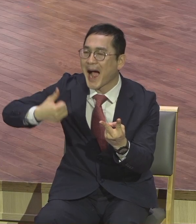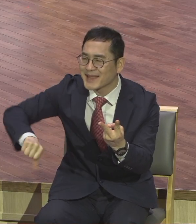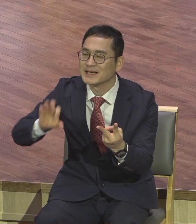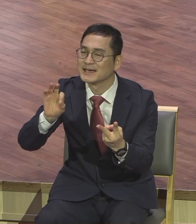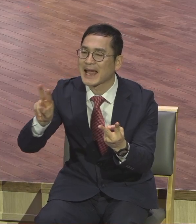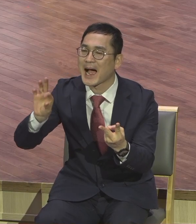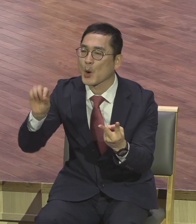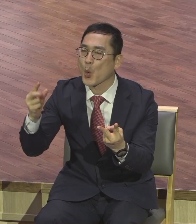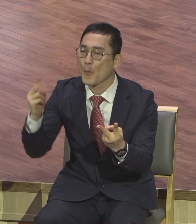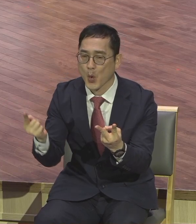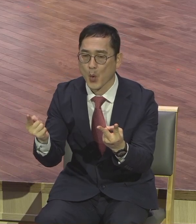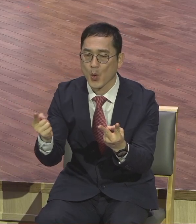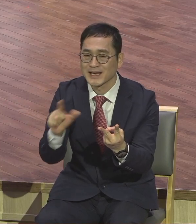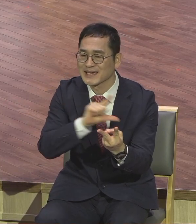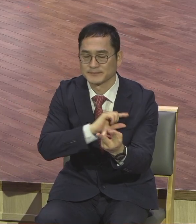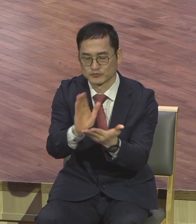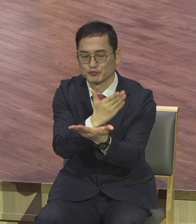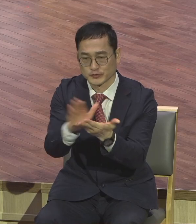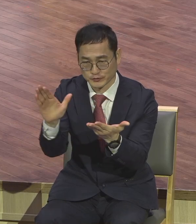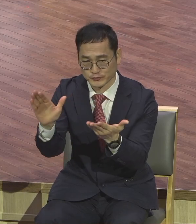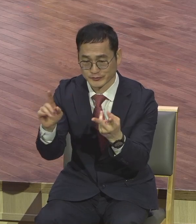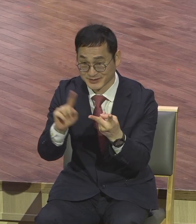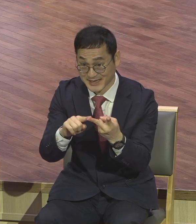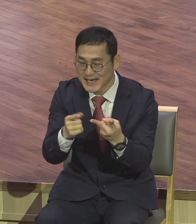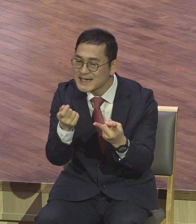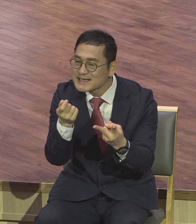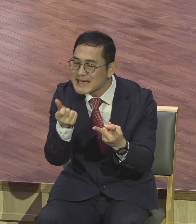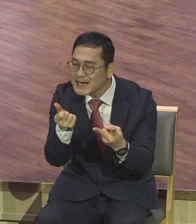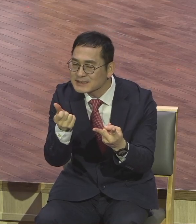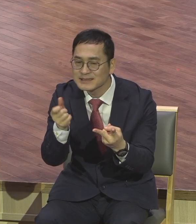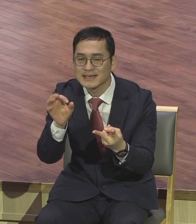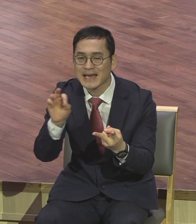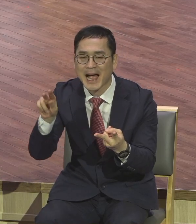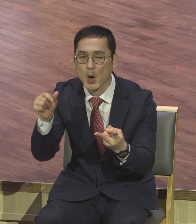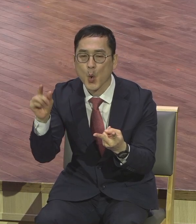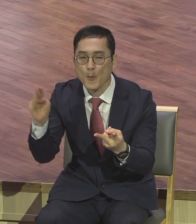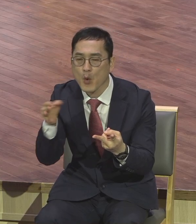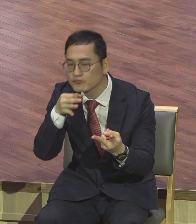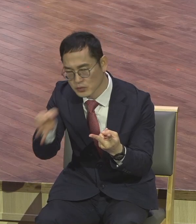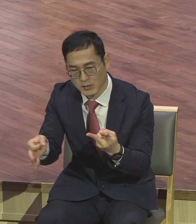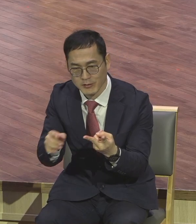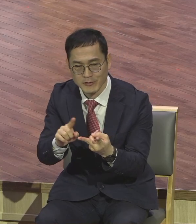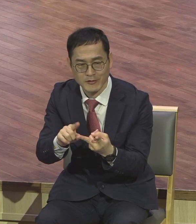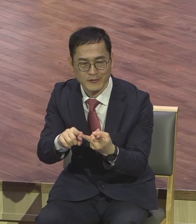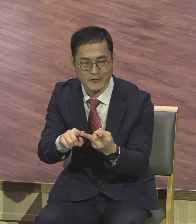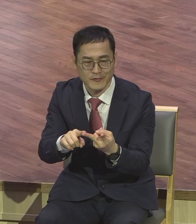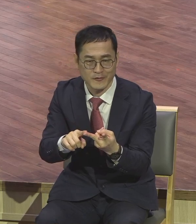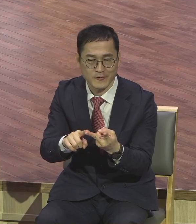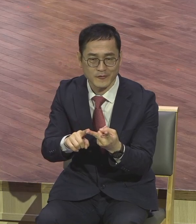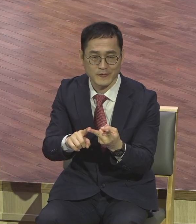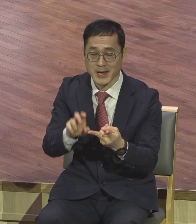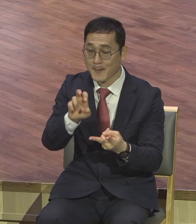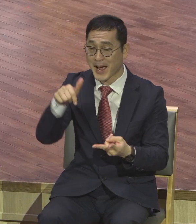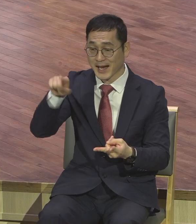야고보는 또 작은 야고보다 그렇게 불렀습니다. 마가범 15장 40제로